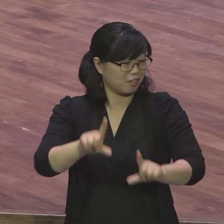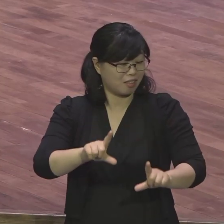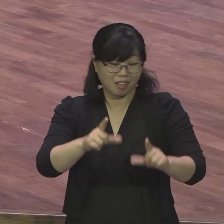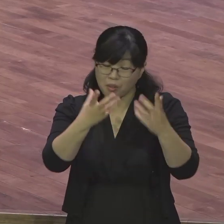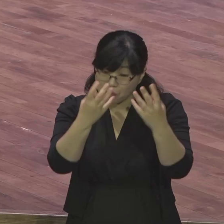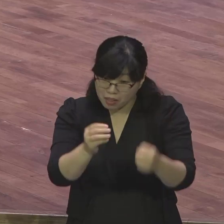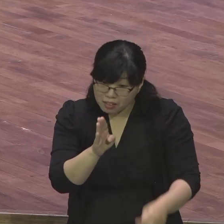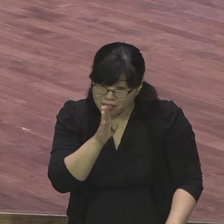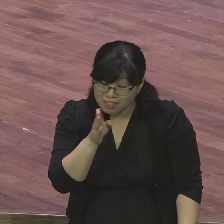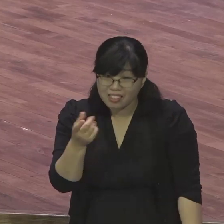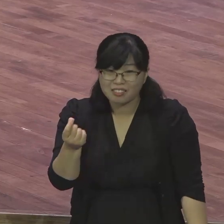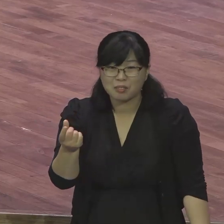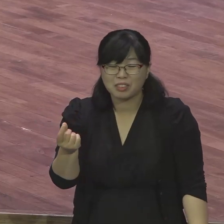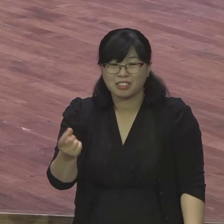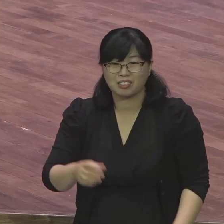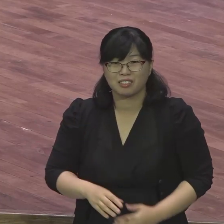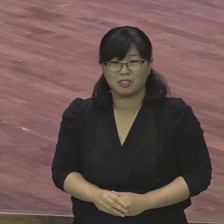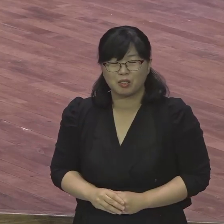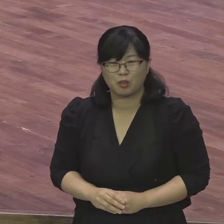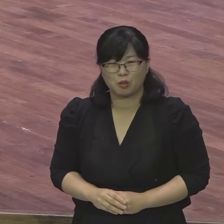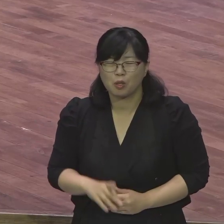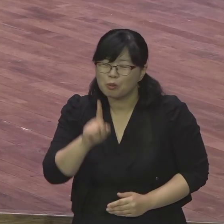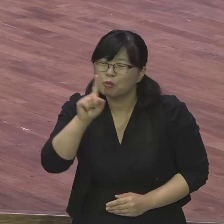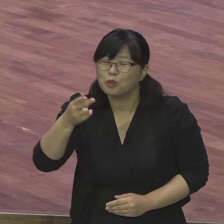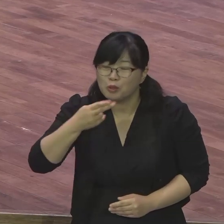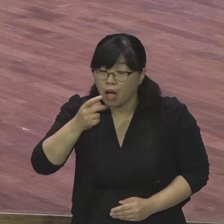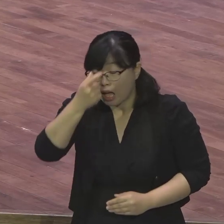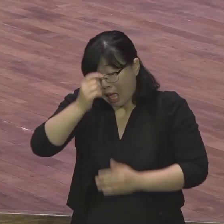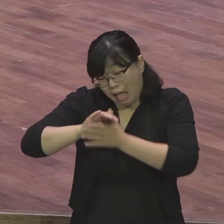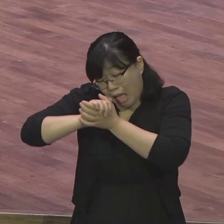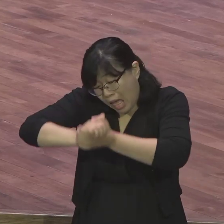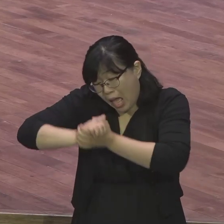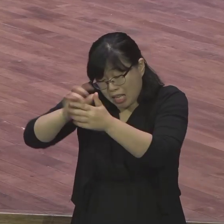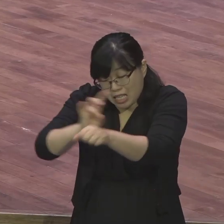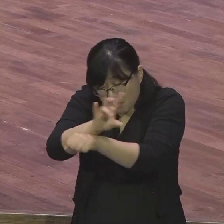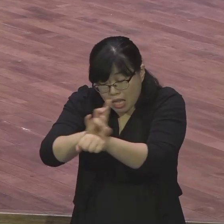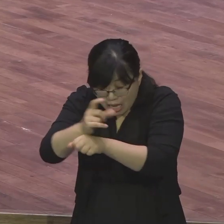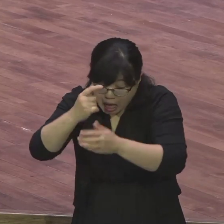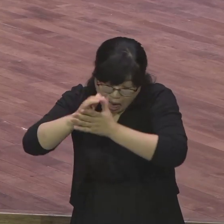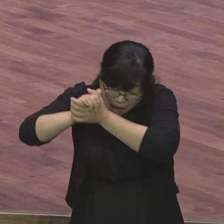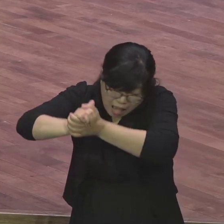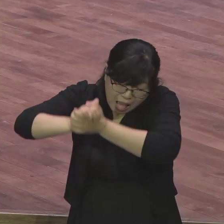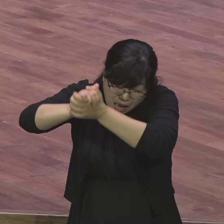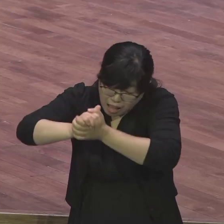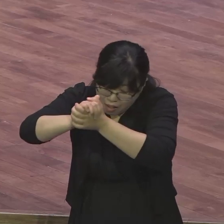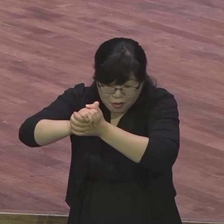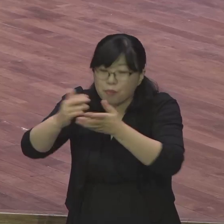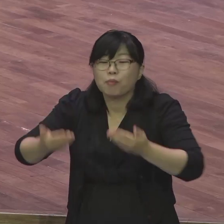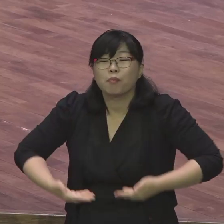애굴나게 안 해도 돼요 사실은 여러분 하나는 자네이기 때문에 그런데 여기서 말하는